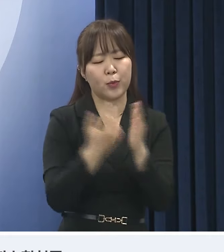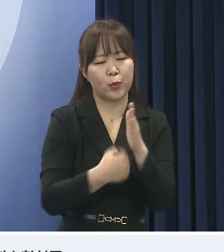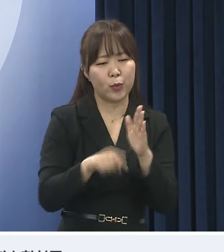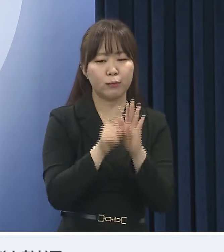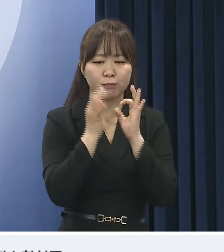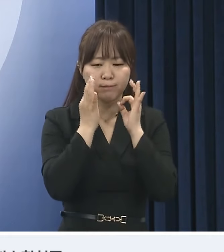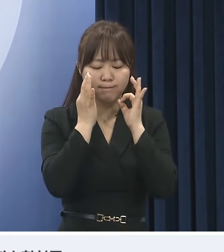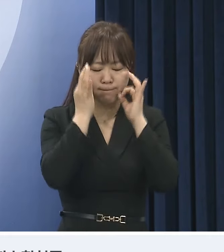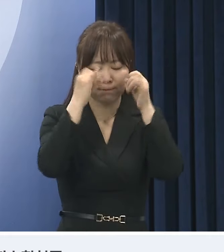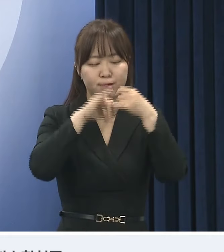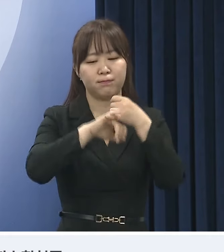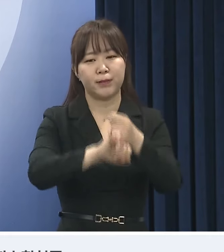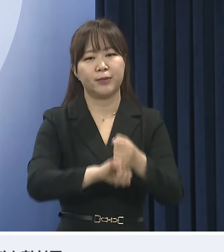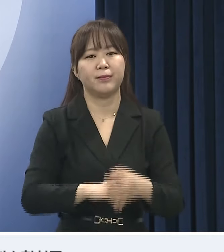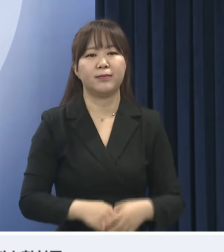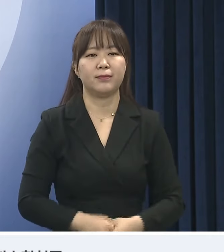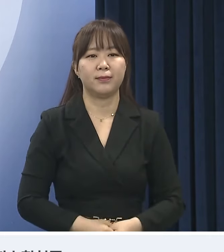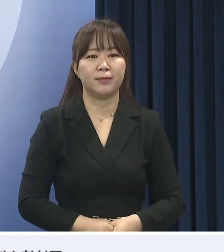최선을 다하겠습니다.